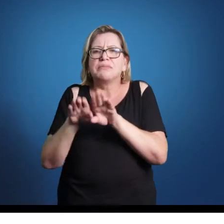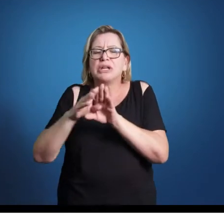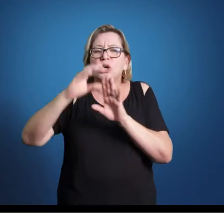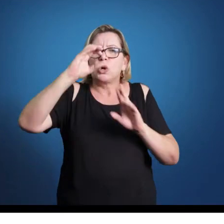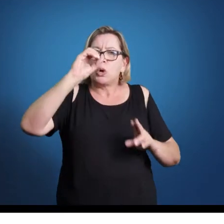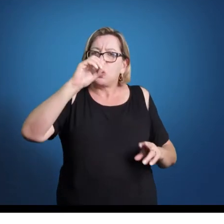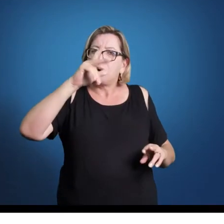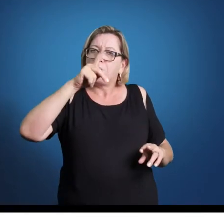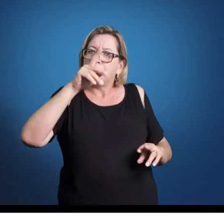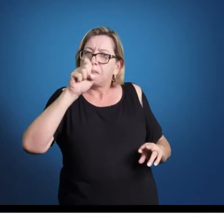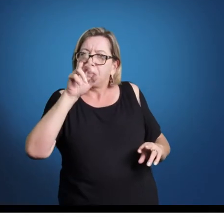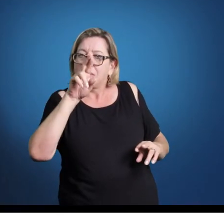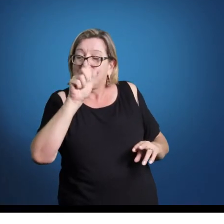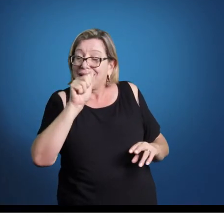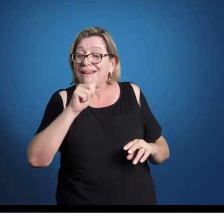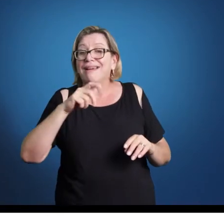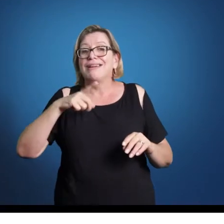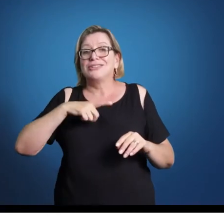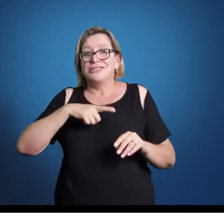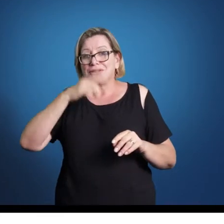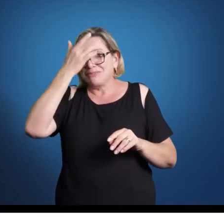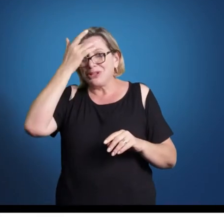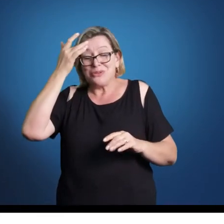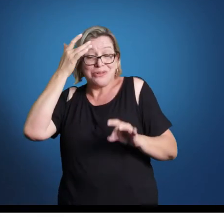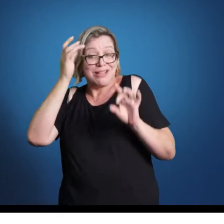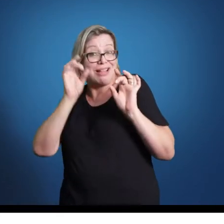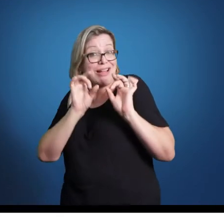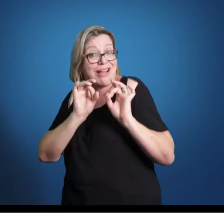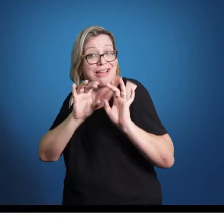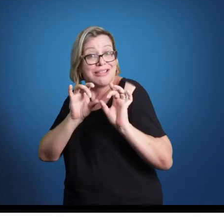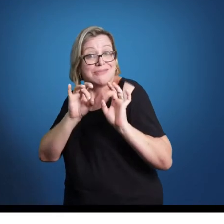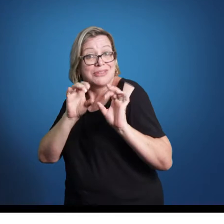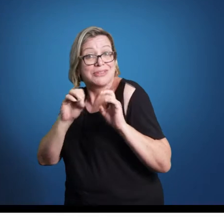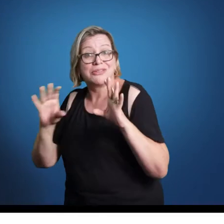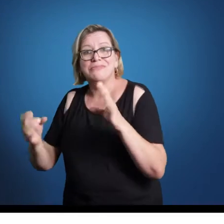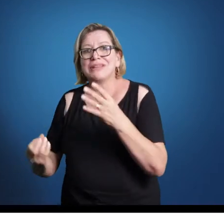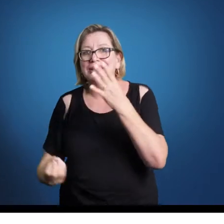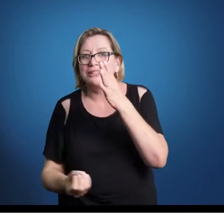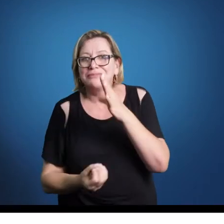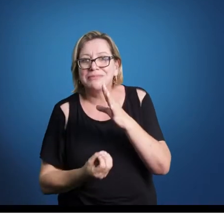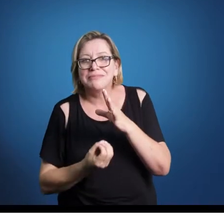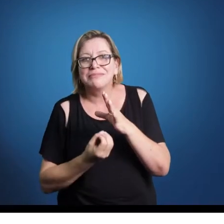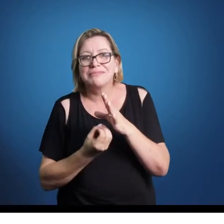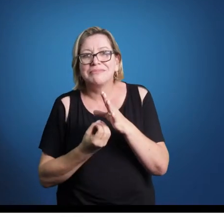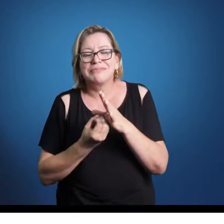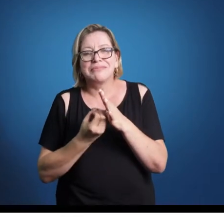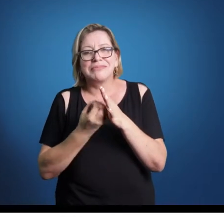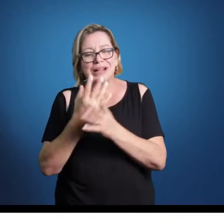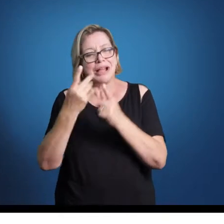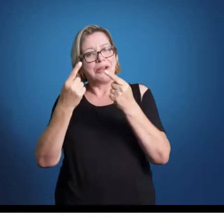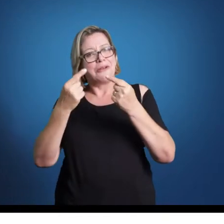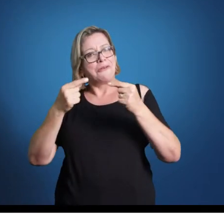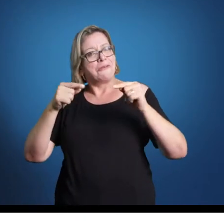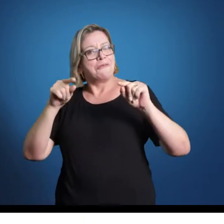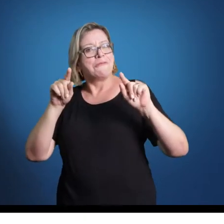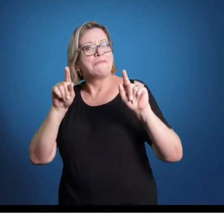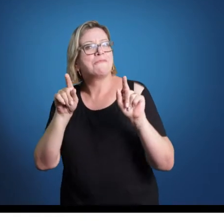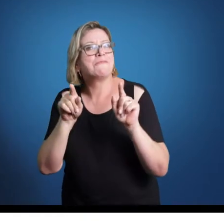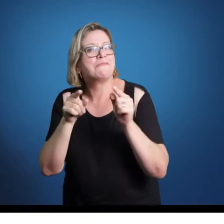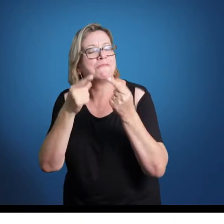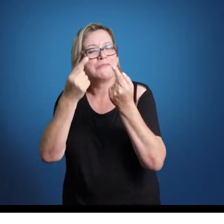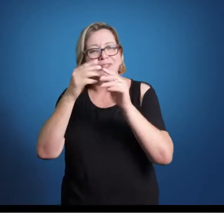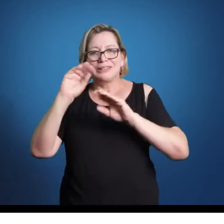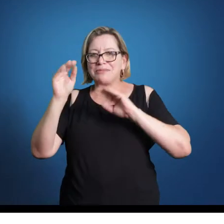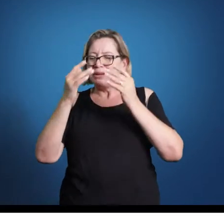contratados pela corte do Império Austro-Húngaro, mas também haviam compositores freelancers, digamos assim, que